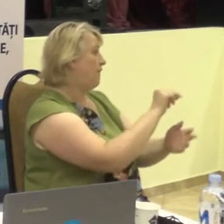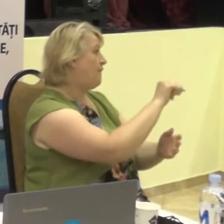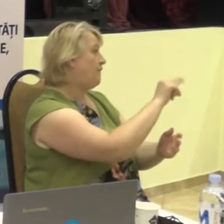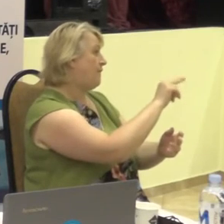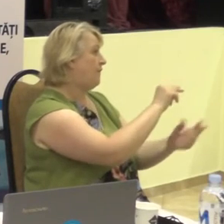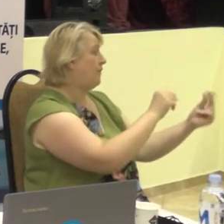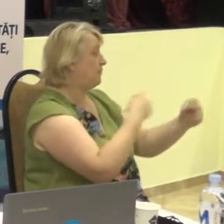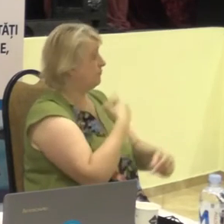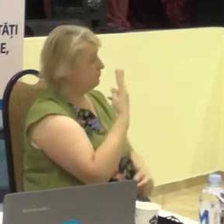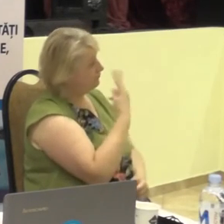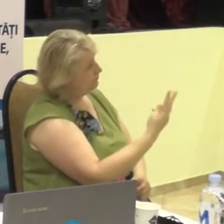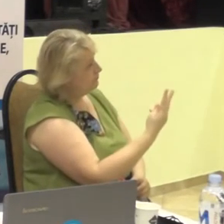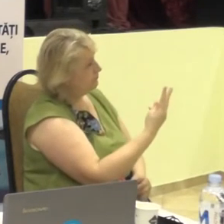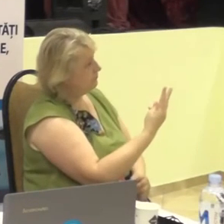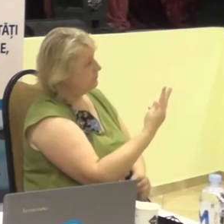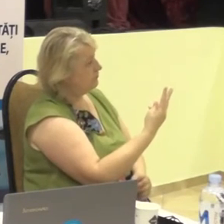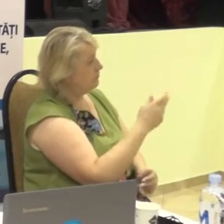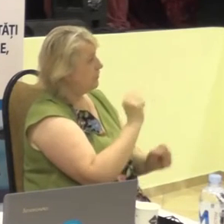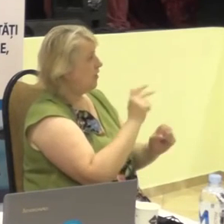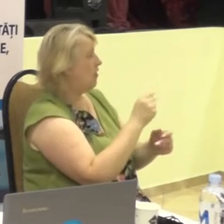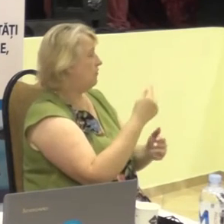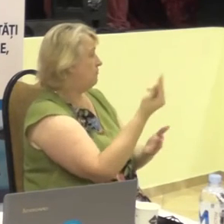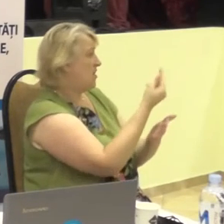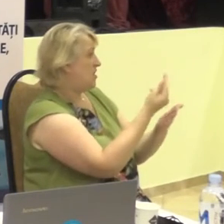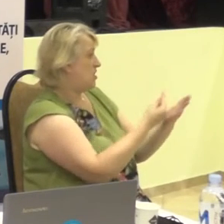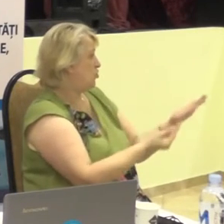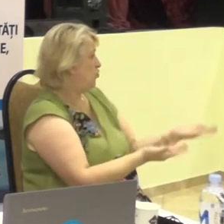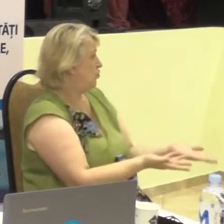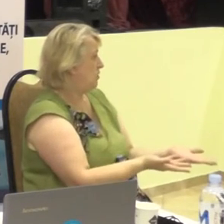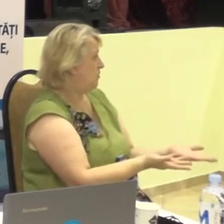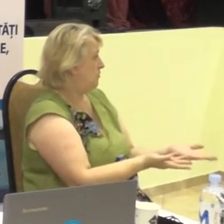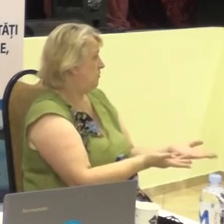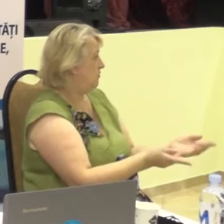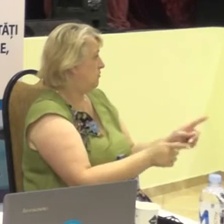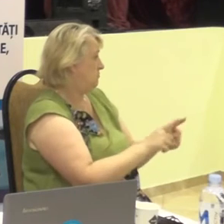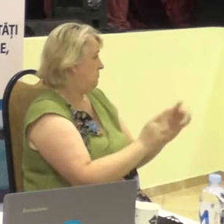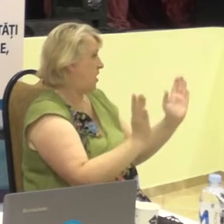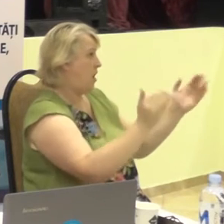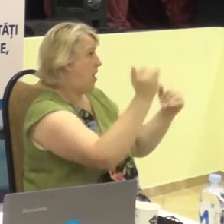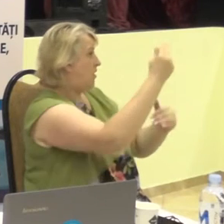el se uită ca la un desen, ca la un tablou.